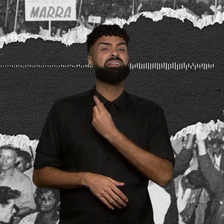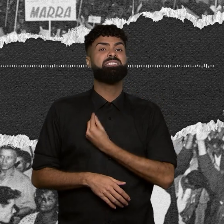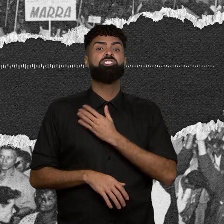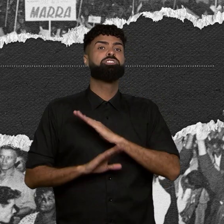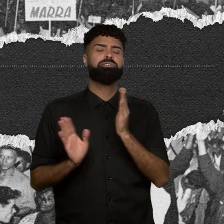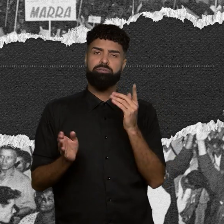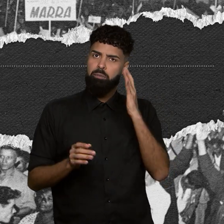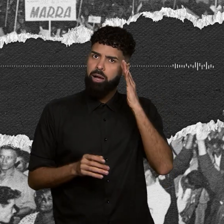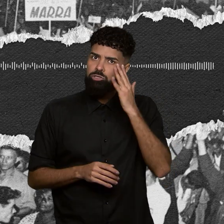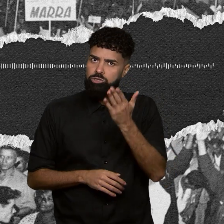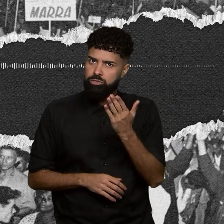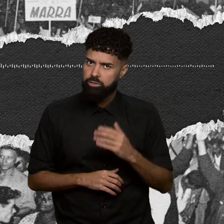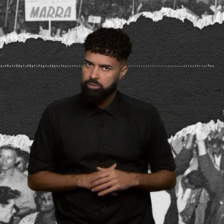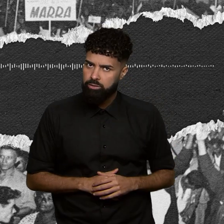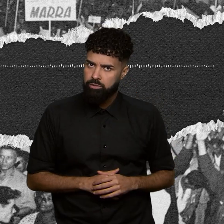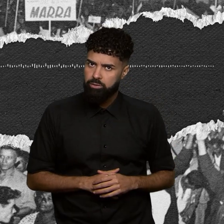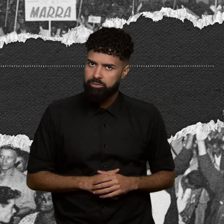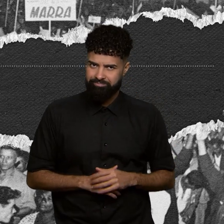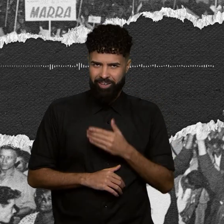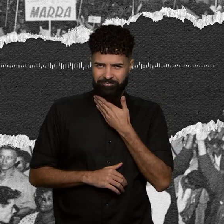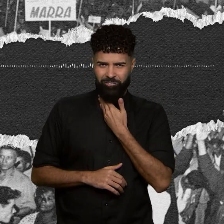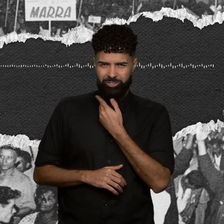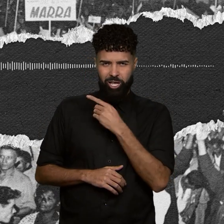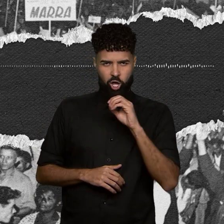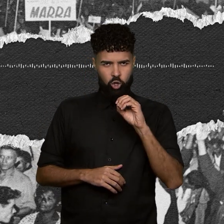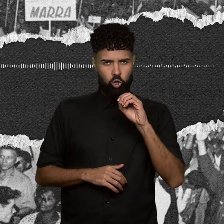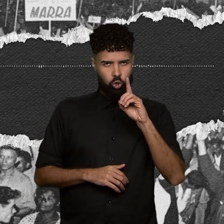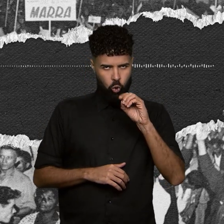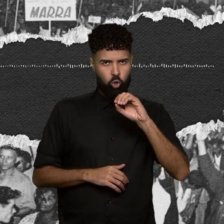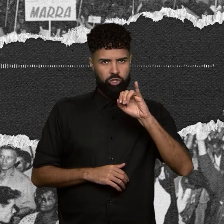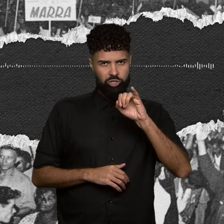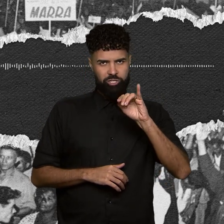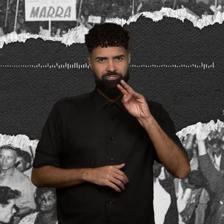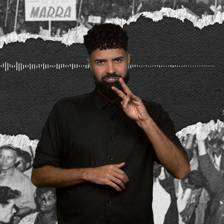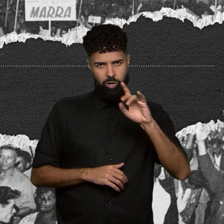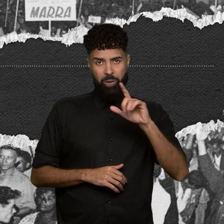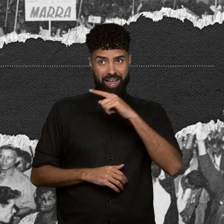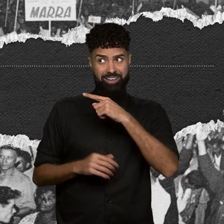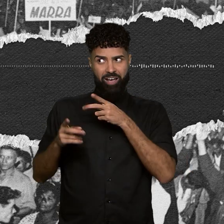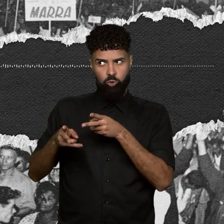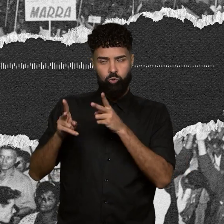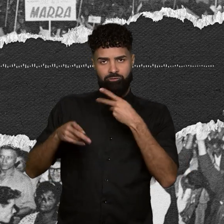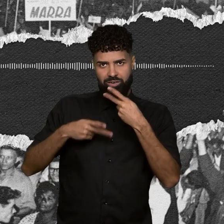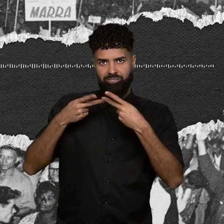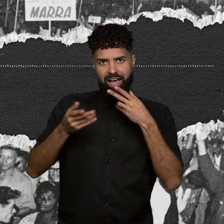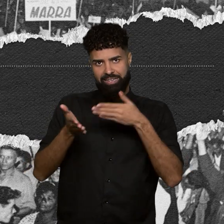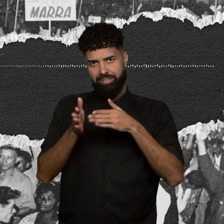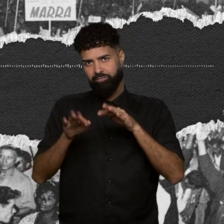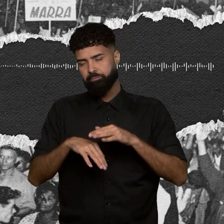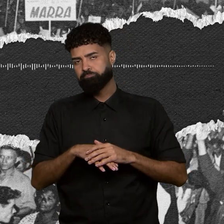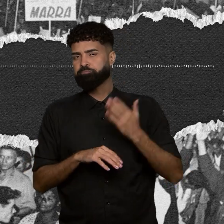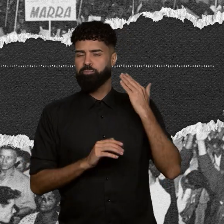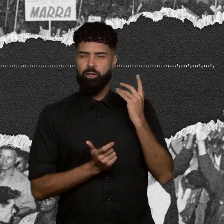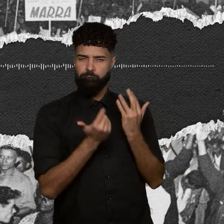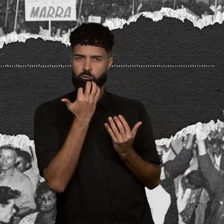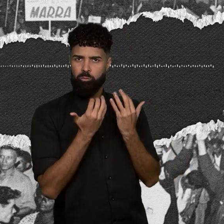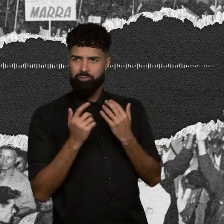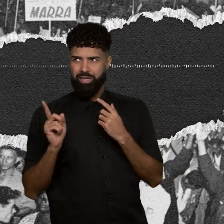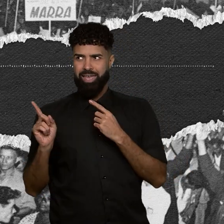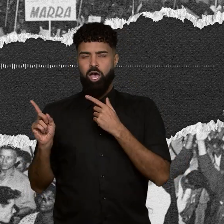você. Esse é o Dojival de novo. A gente disse que ele ia seguir conosco até o final. Quando teve um incêndio, Dojival era um jovem vereador da